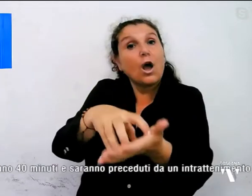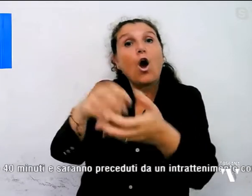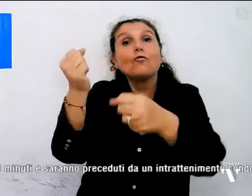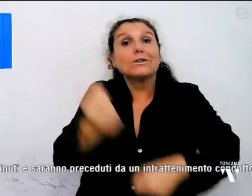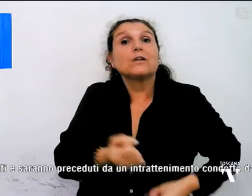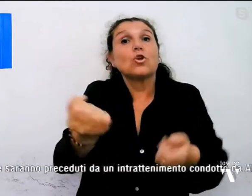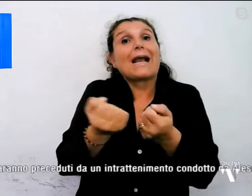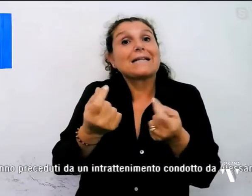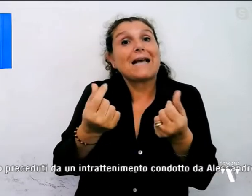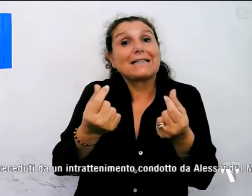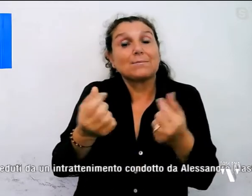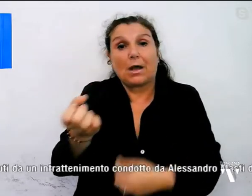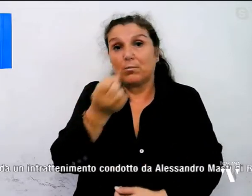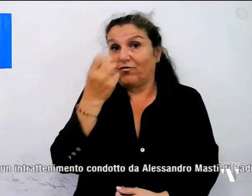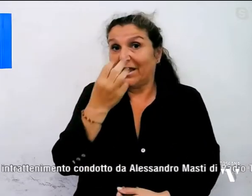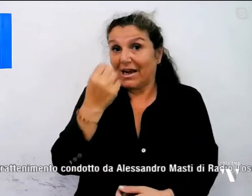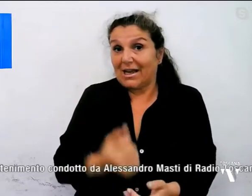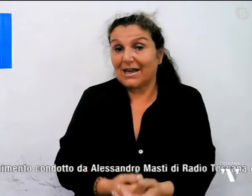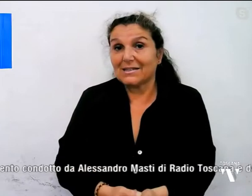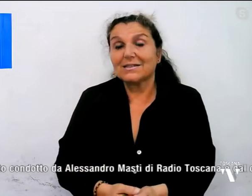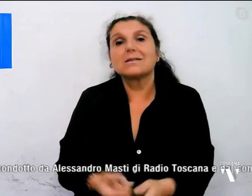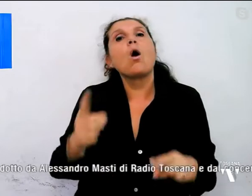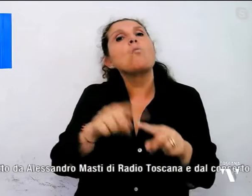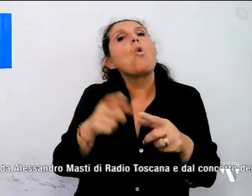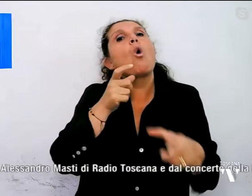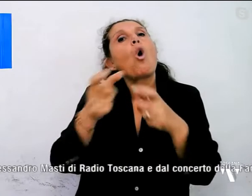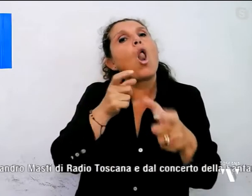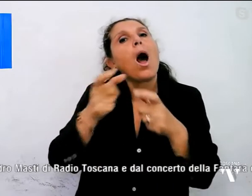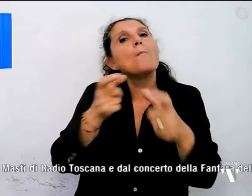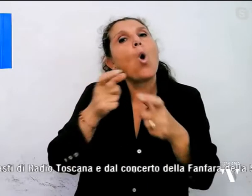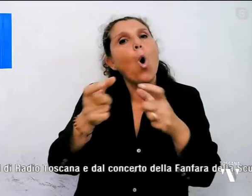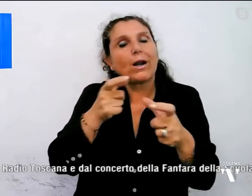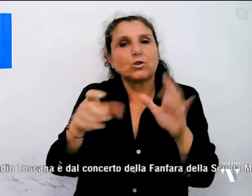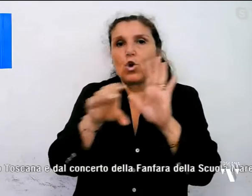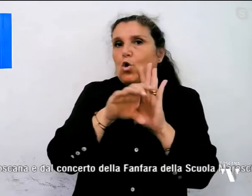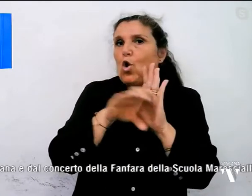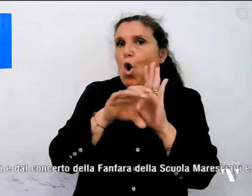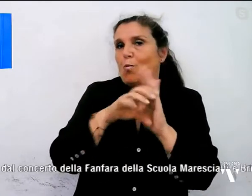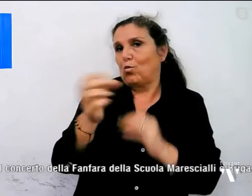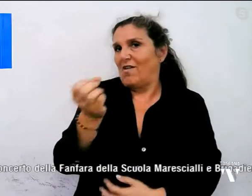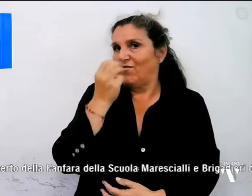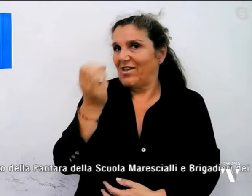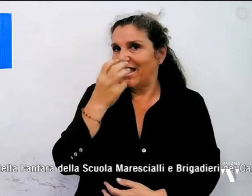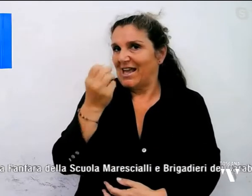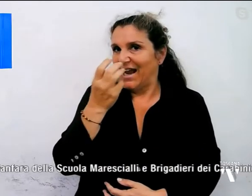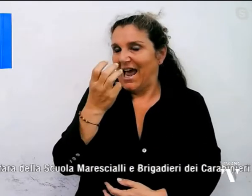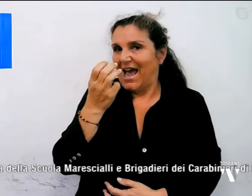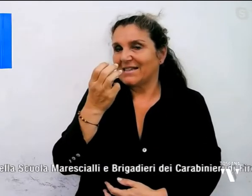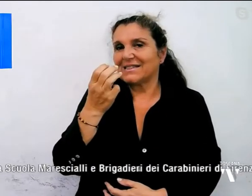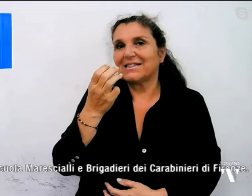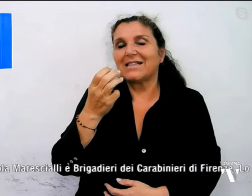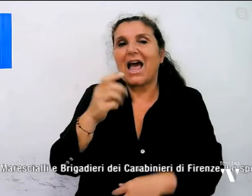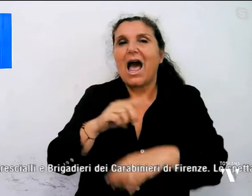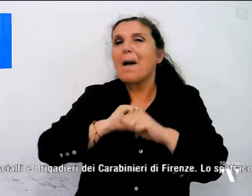Risparmio Firenze e con la collaborazione del Comune di Firenze. Il clou sarà alle 20